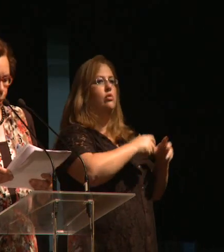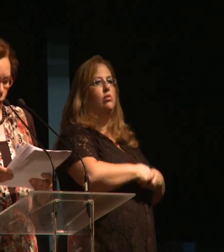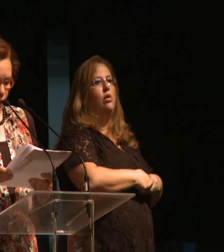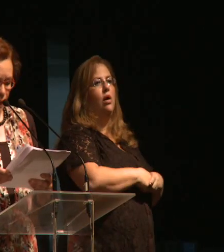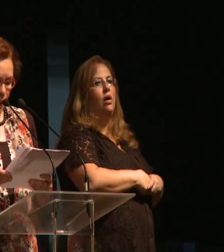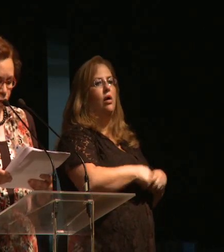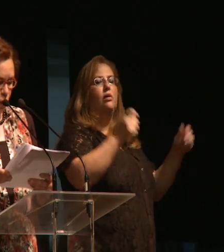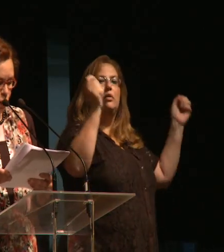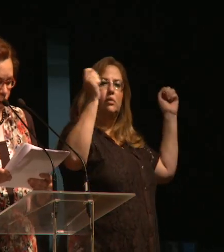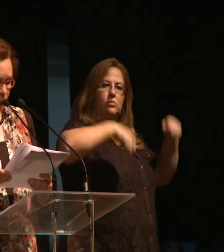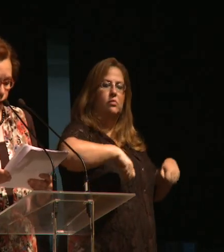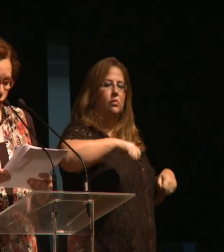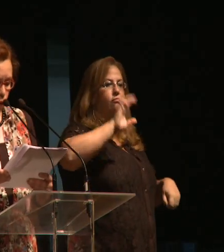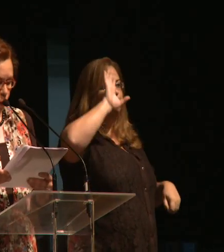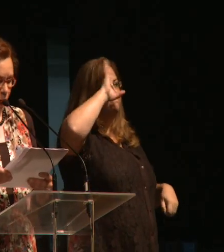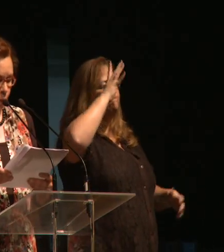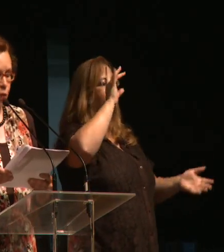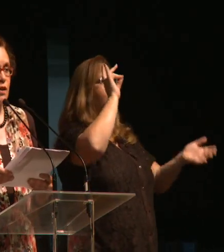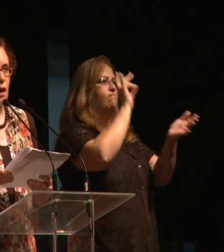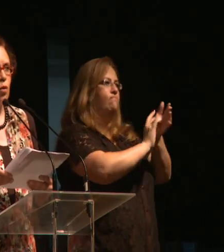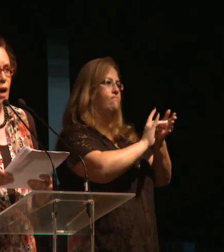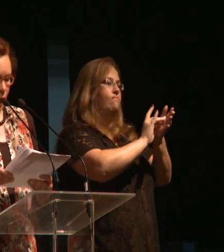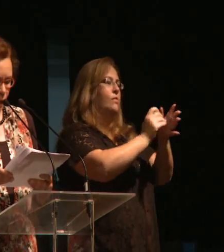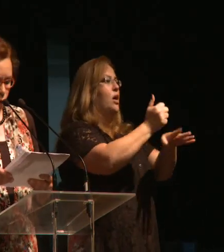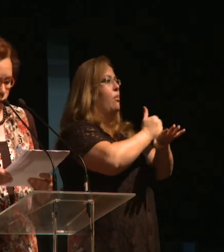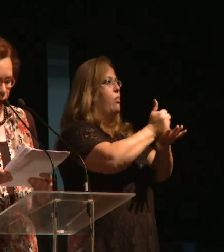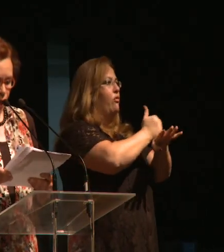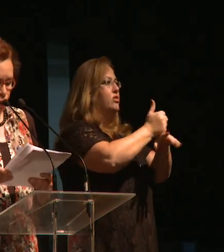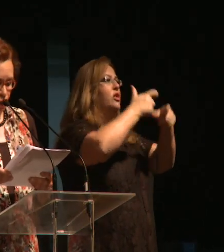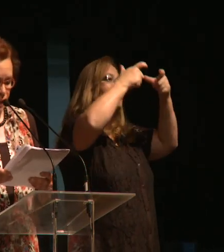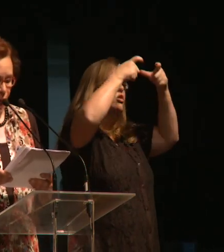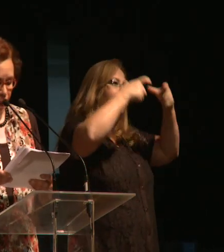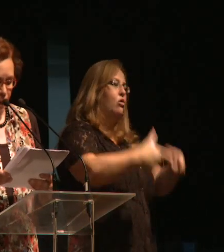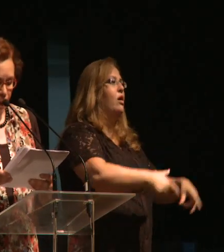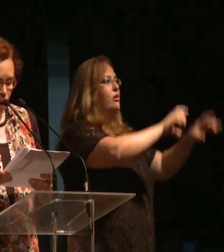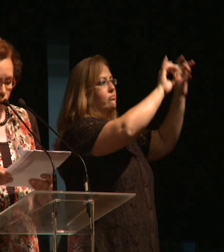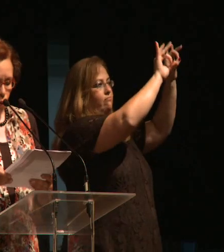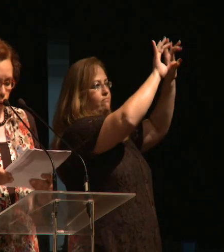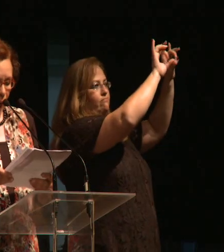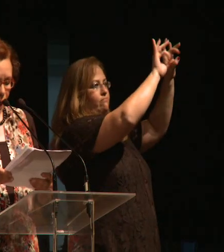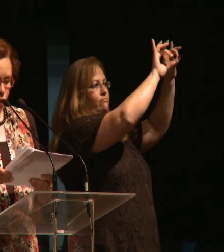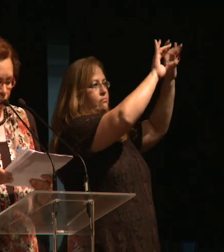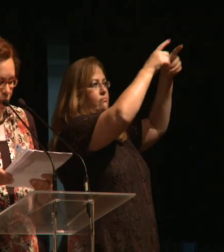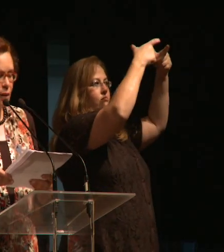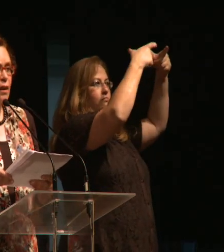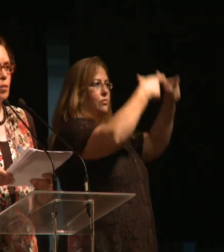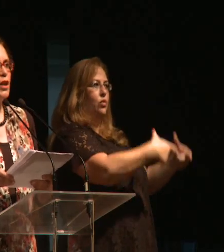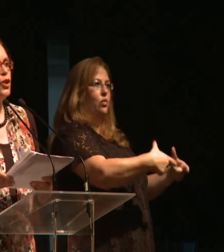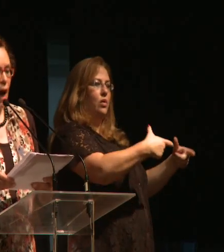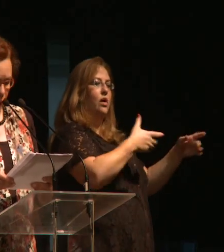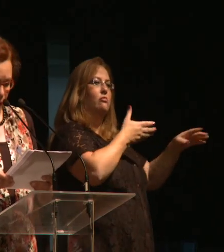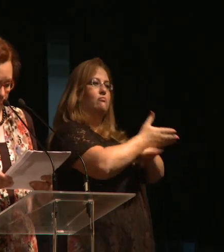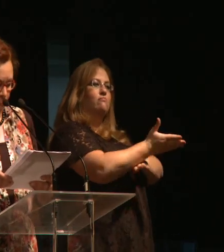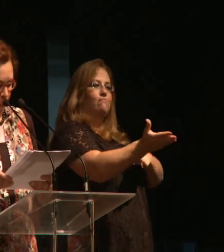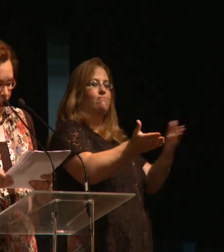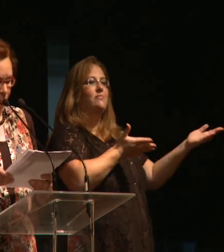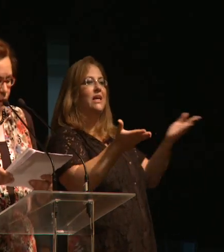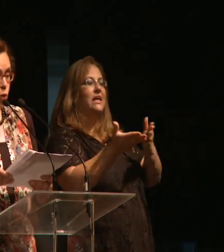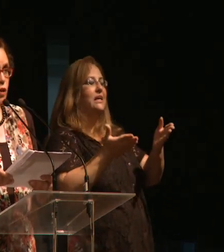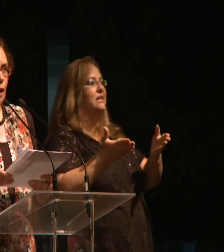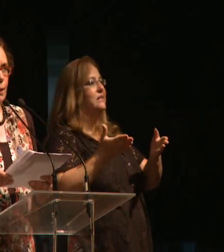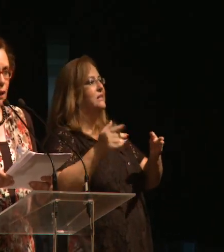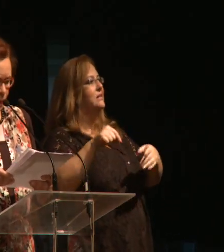para que se possa definitivamente colocar a profissão em seu lugar de destaque, o lugar de intermediária